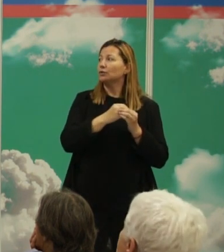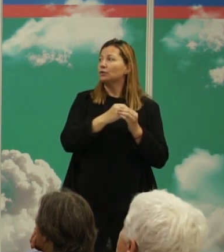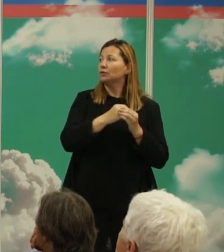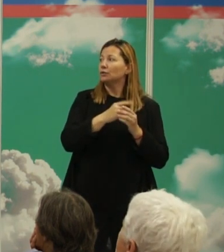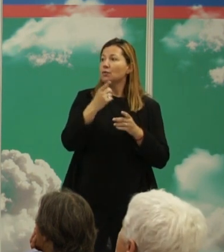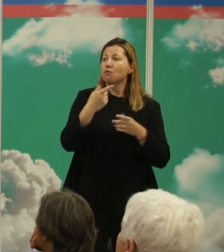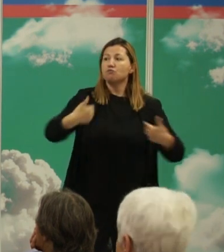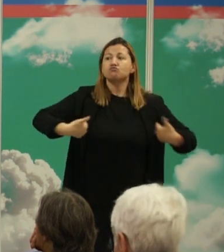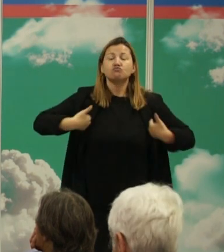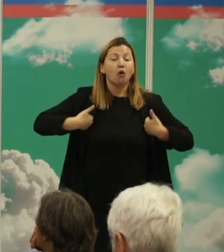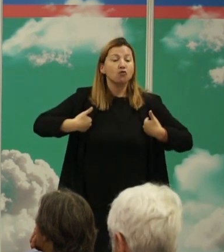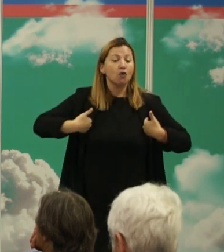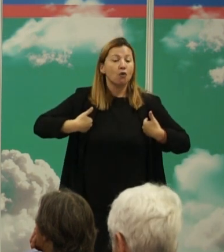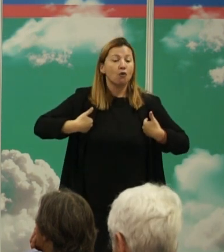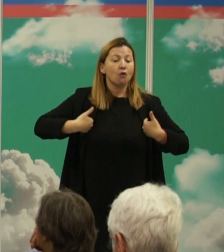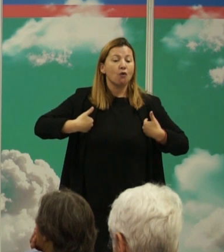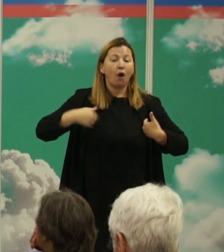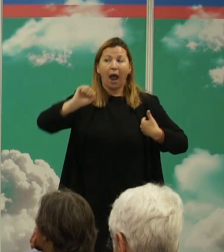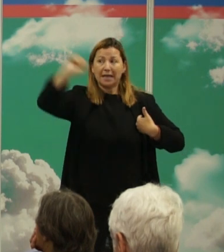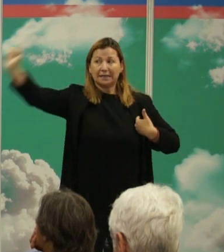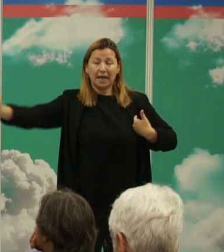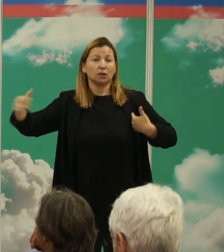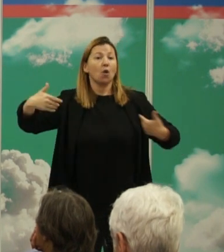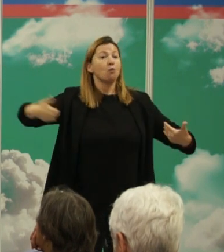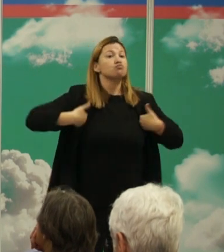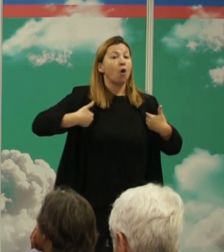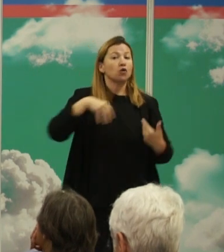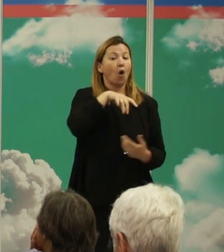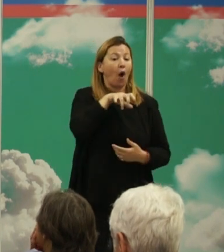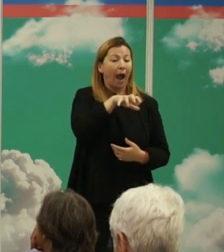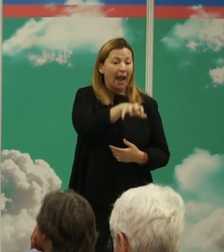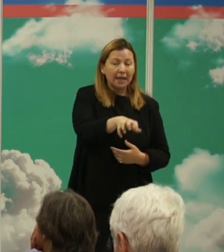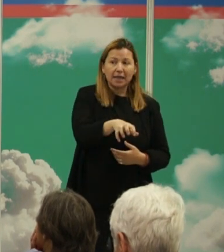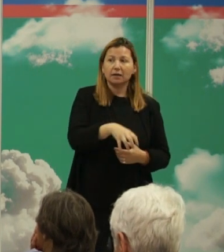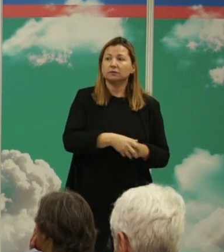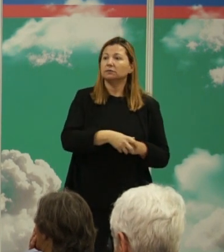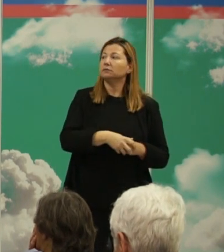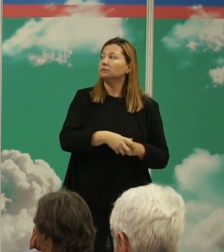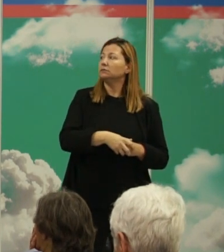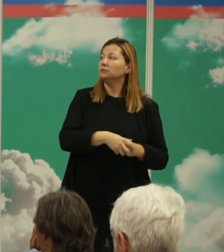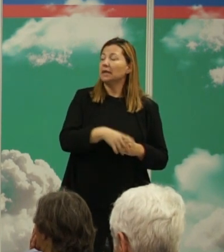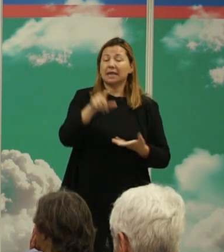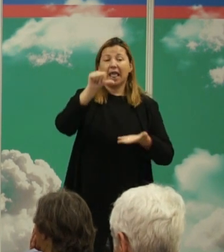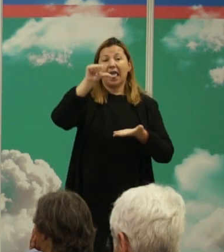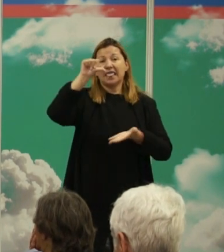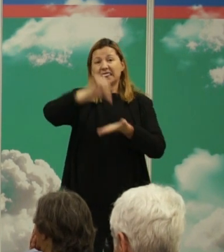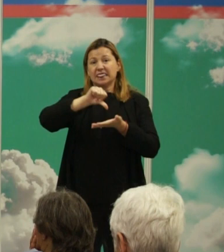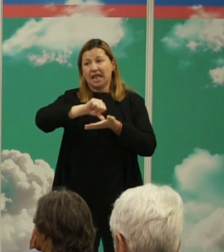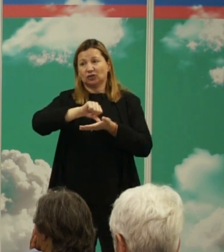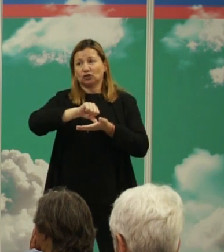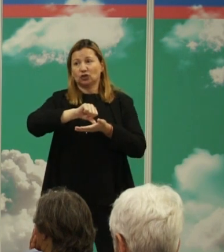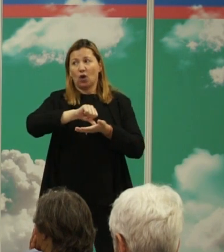asiático un mono un mono mono araña también de de centroamérica en este caso